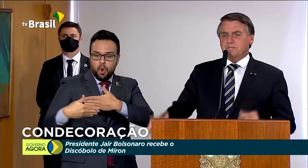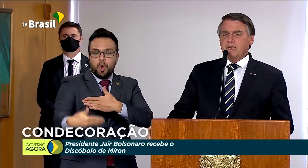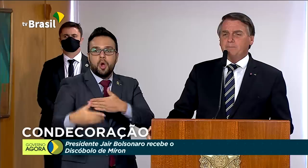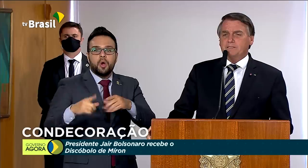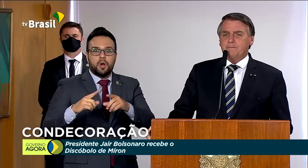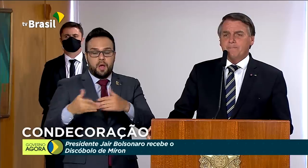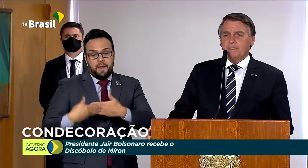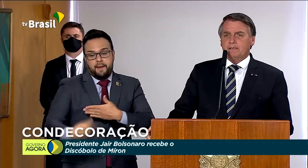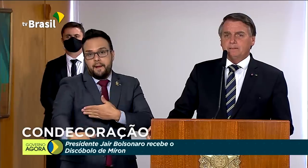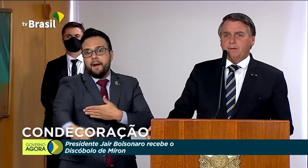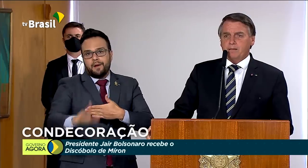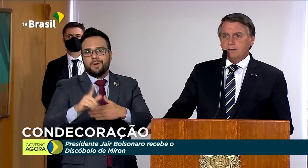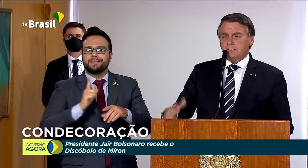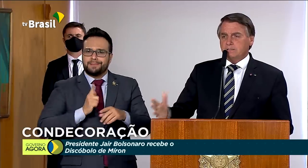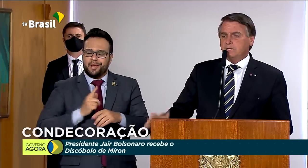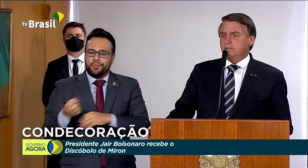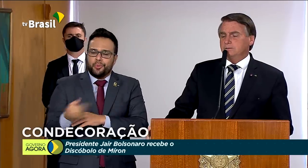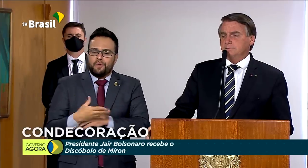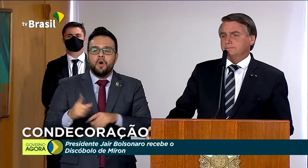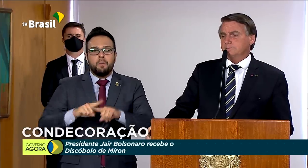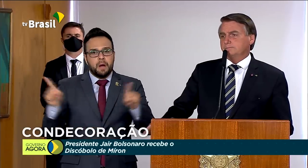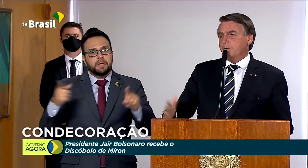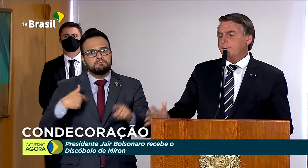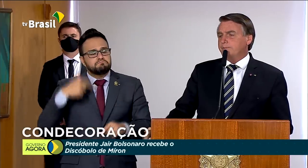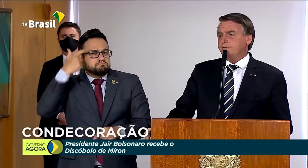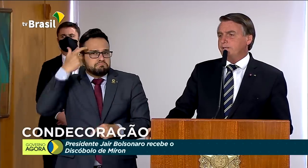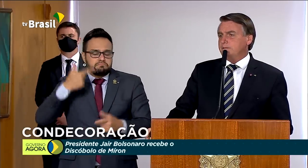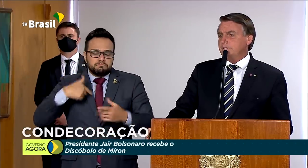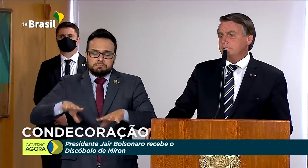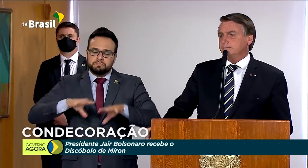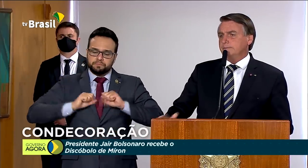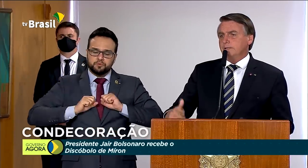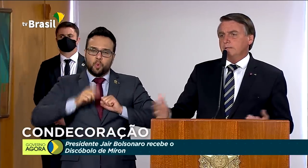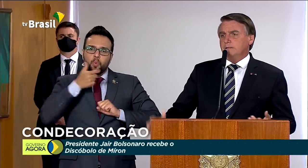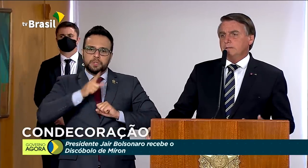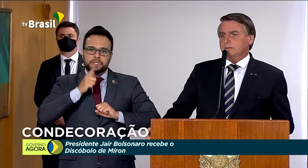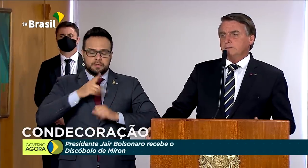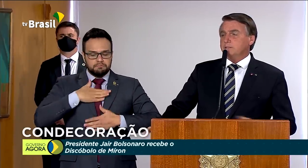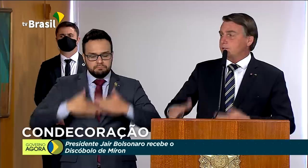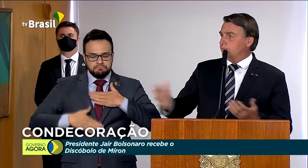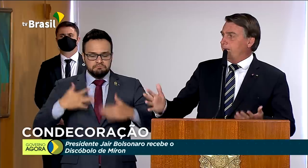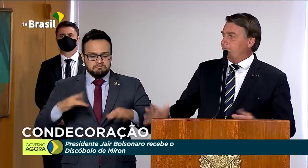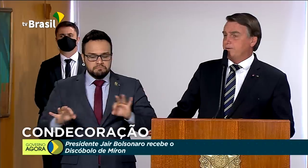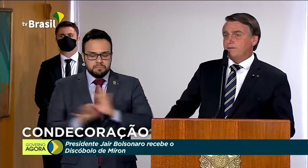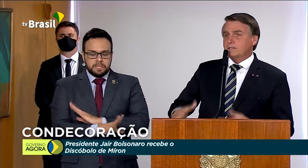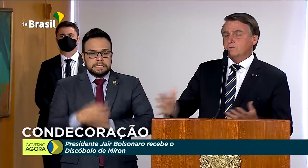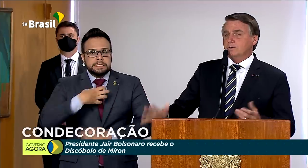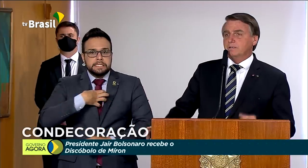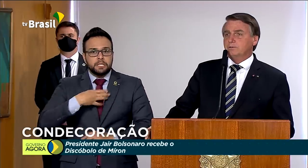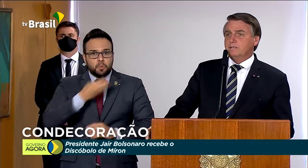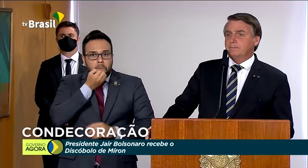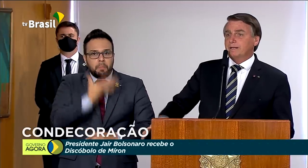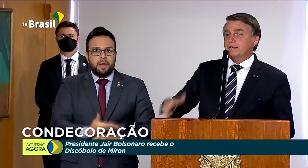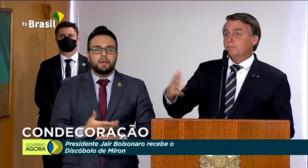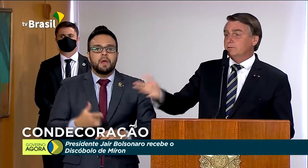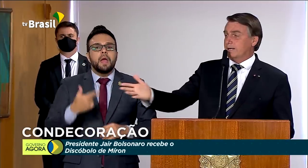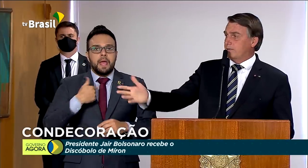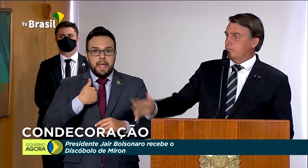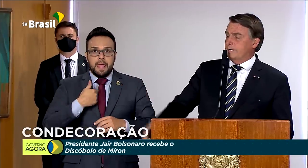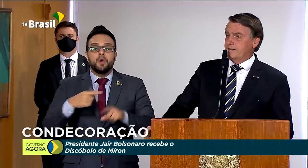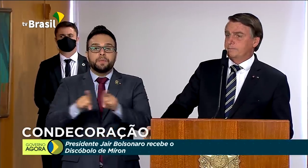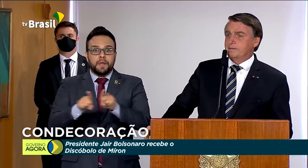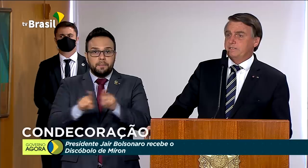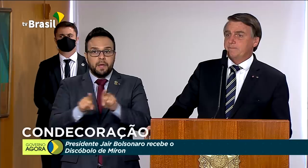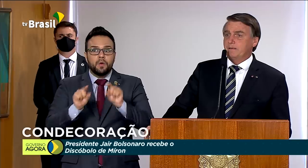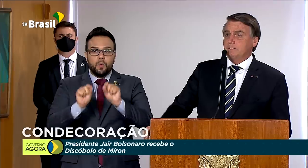nesses últimos tempos, né. Mas eu acho que adquiri um preparo físico, que me sinto bem, faço qualquer coisa, eu pratiquei muito